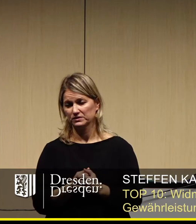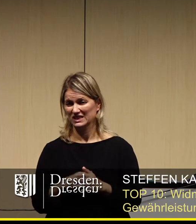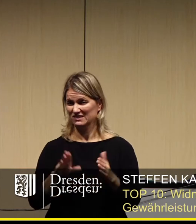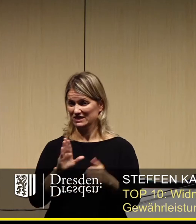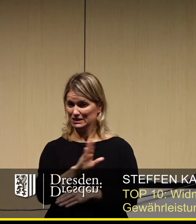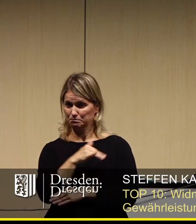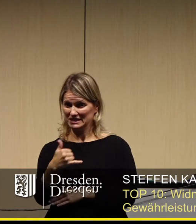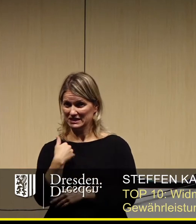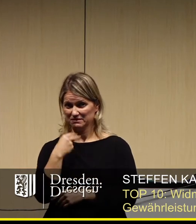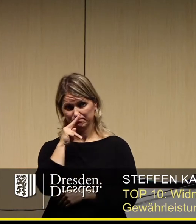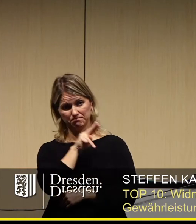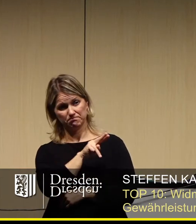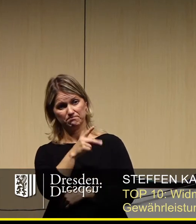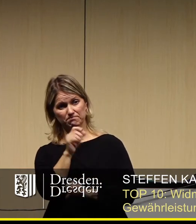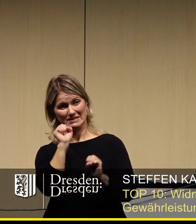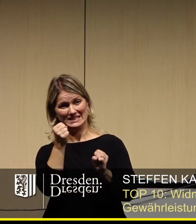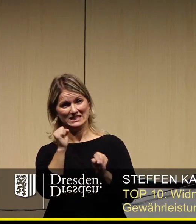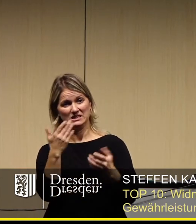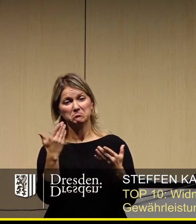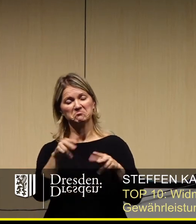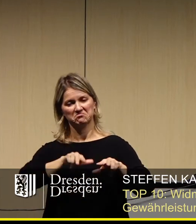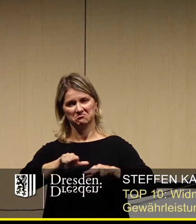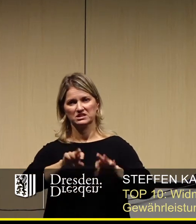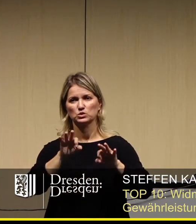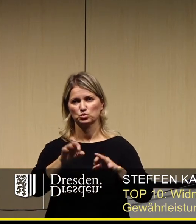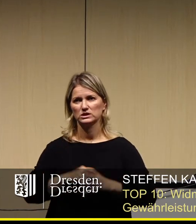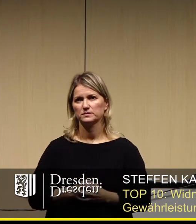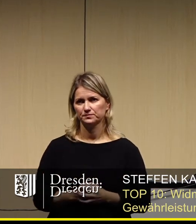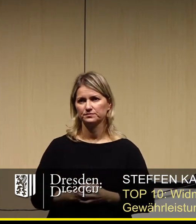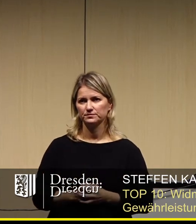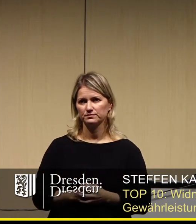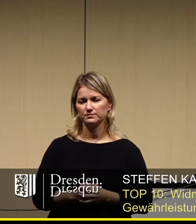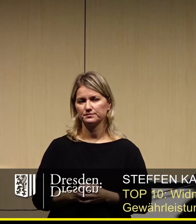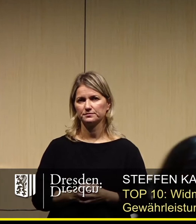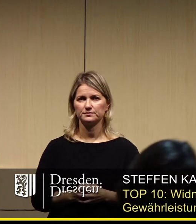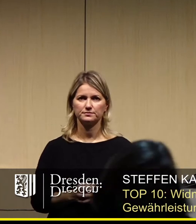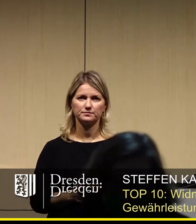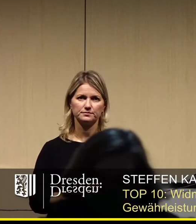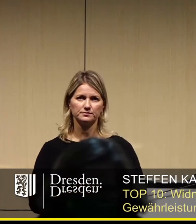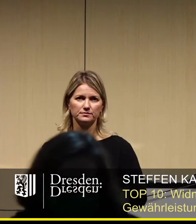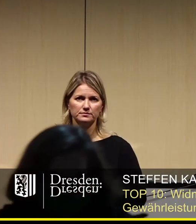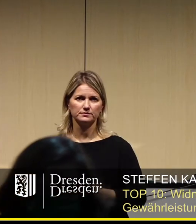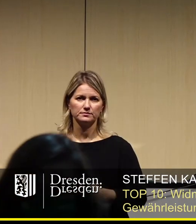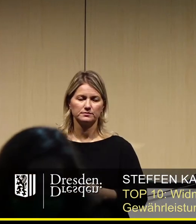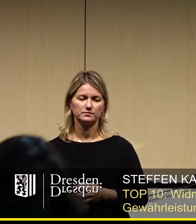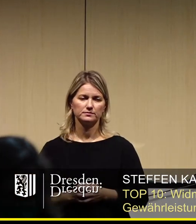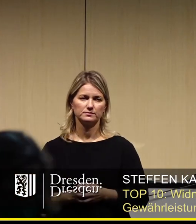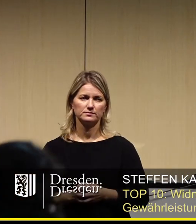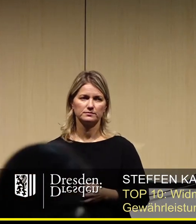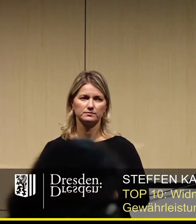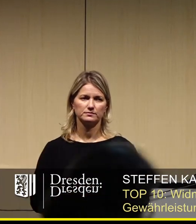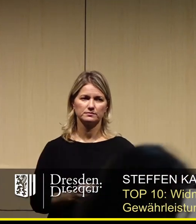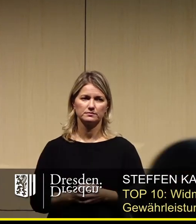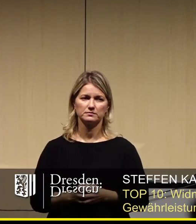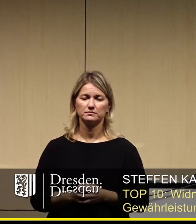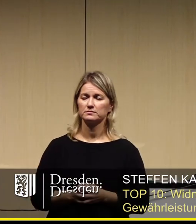haben, ist sehr, sehr gut vorbereitet. Wenn wir den Weg gehen, dass wir